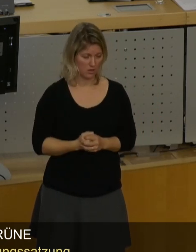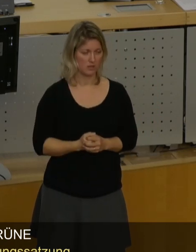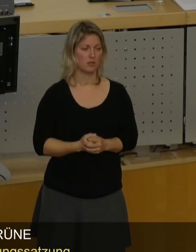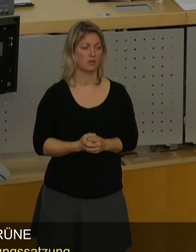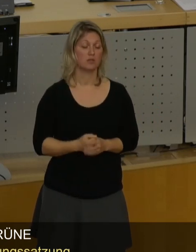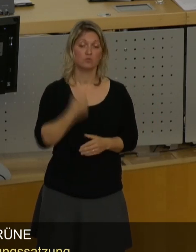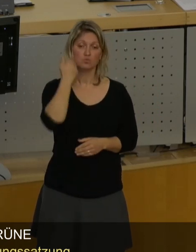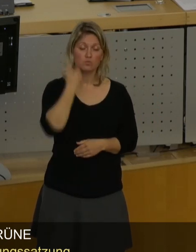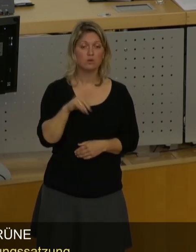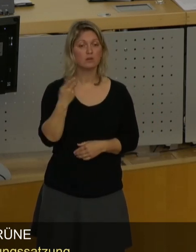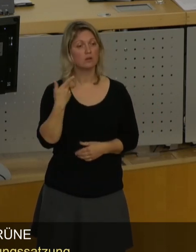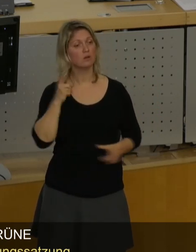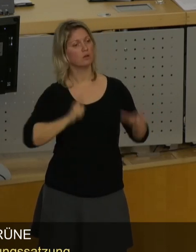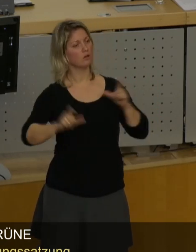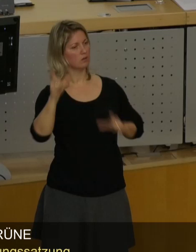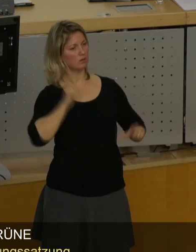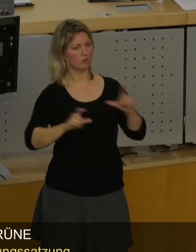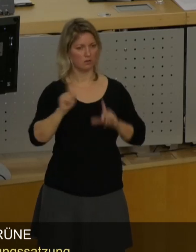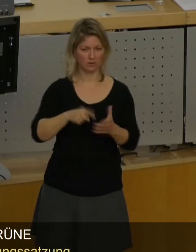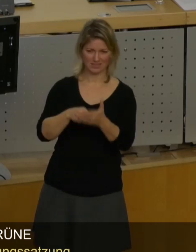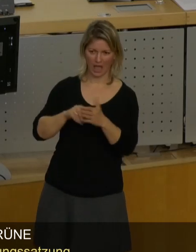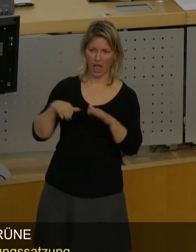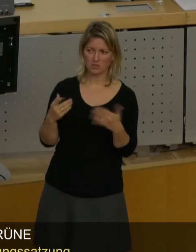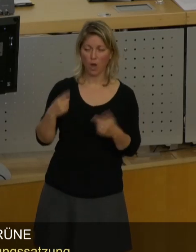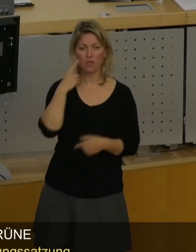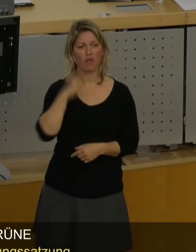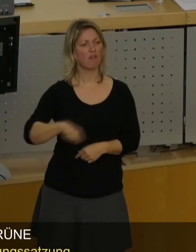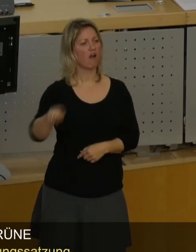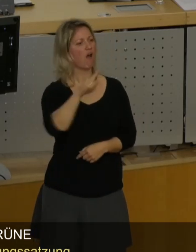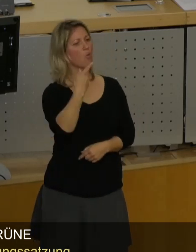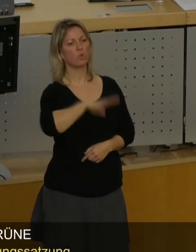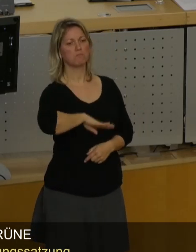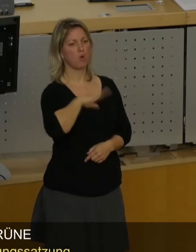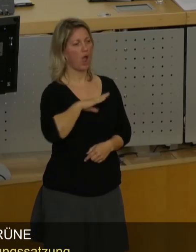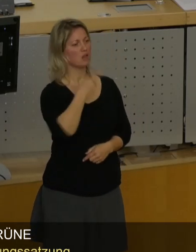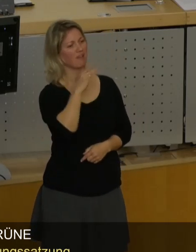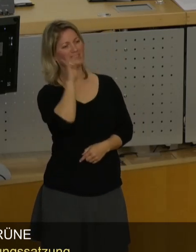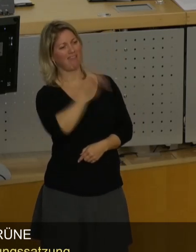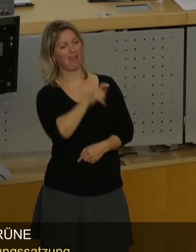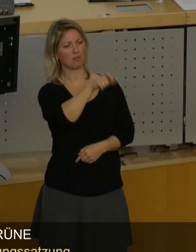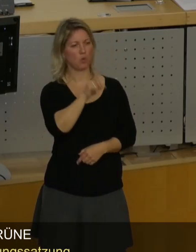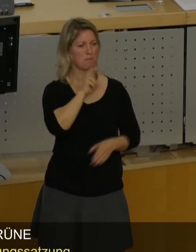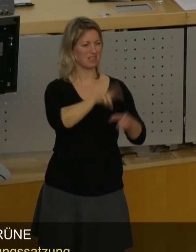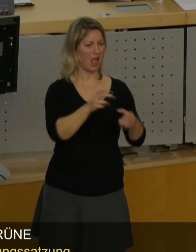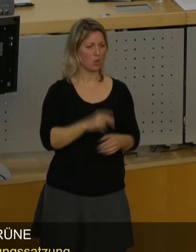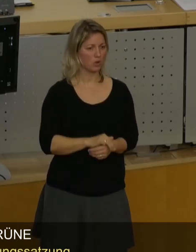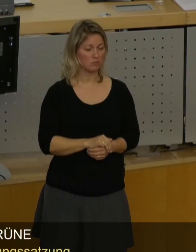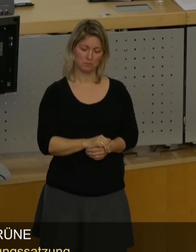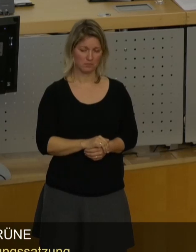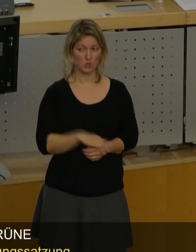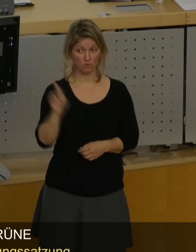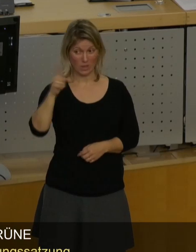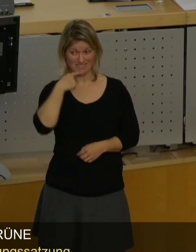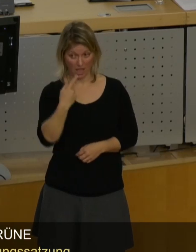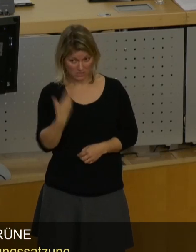doch hier nicht diese Ausweichreaktion zeigen, indem Sie uns für unboralische Bürgerbeteiligungsregner erklären. Da habe ich keine Sorge. Das glaubt Ihnen ohnehin